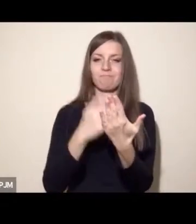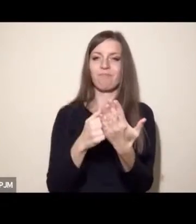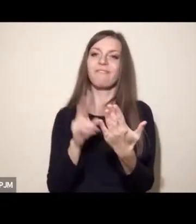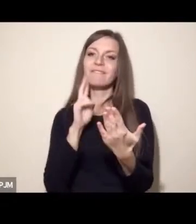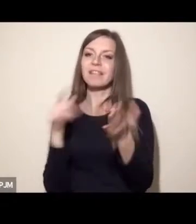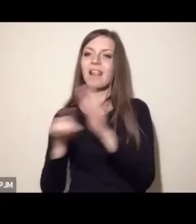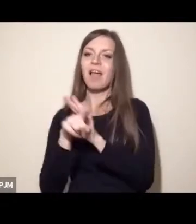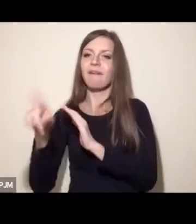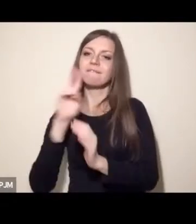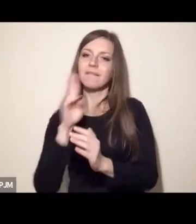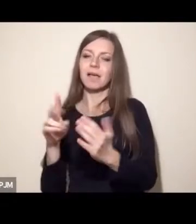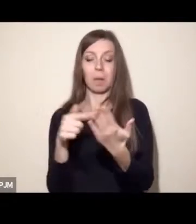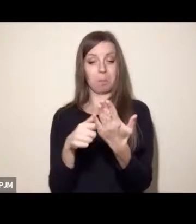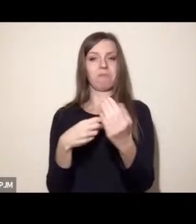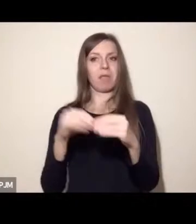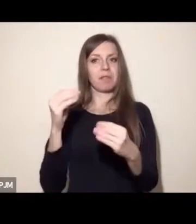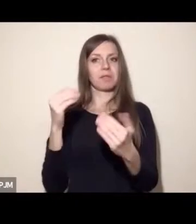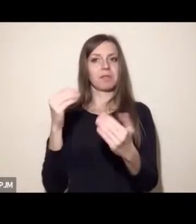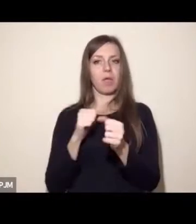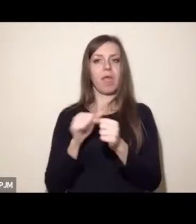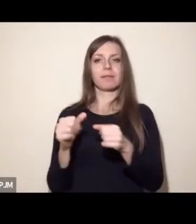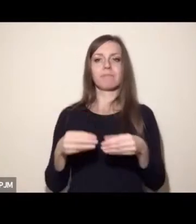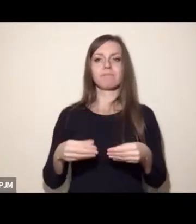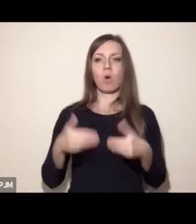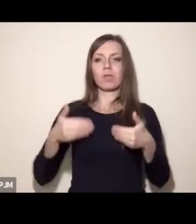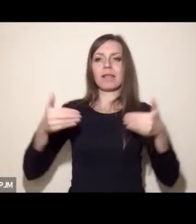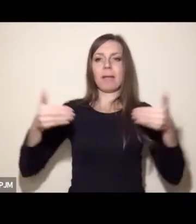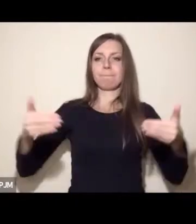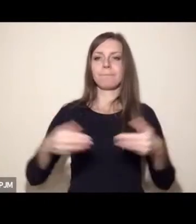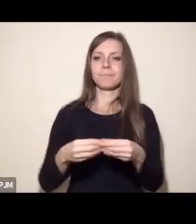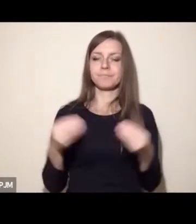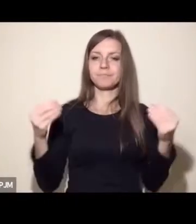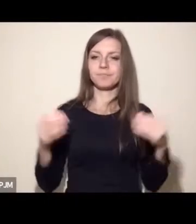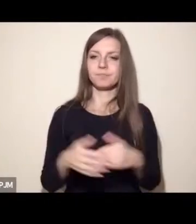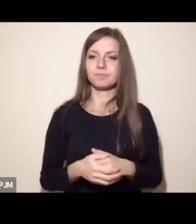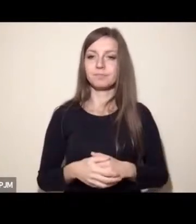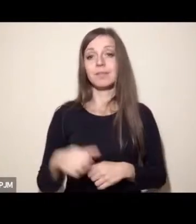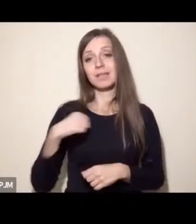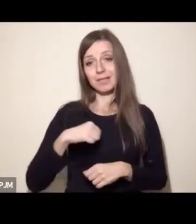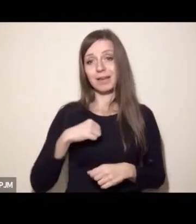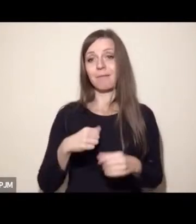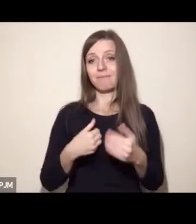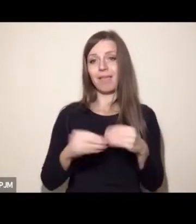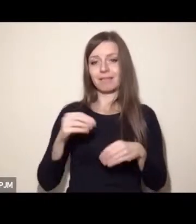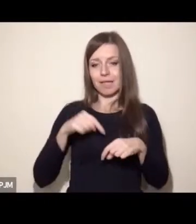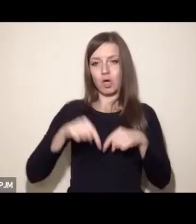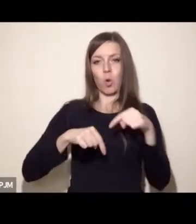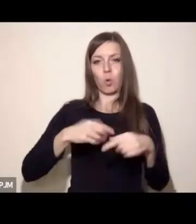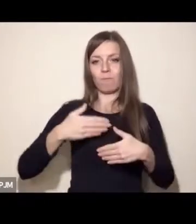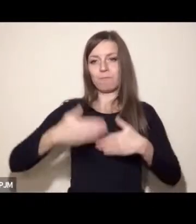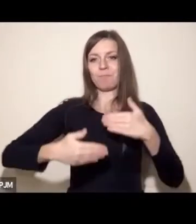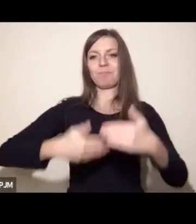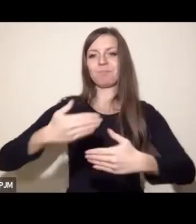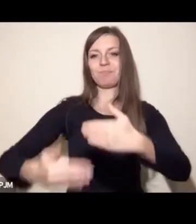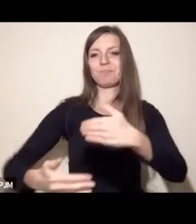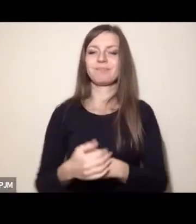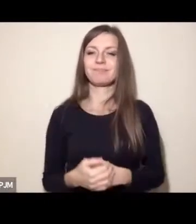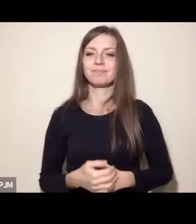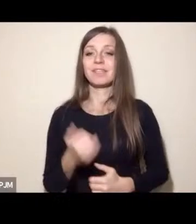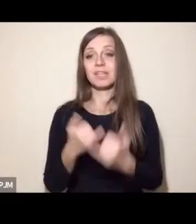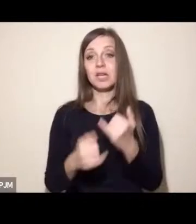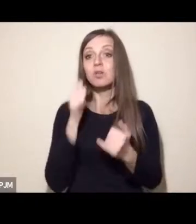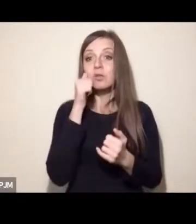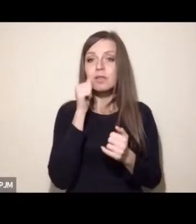i myślę, że to jest jakiś już krok w przód i czekam, aby tych kroków było więcej. Myślę, że poprzez nasze codzienne